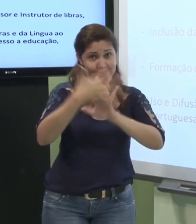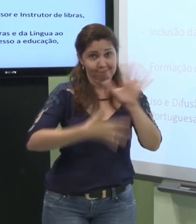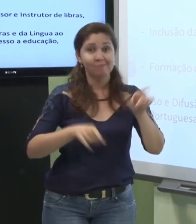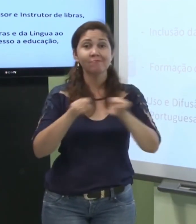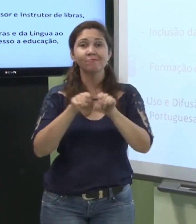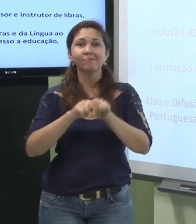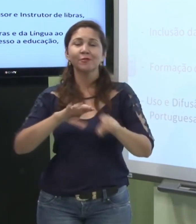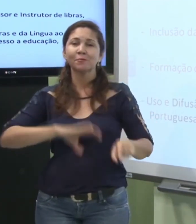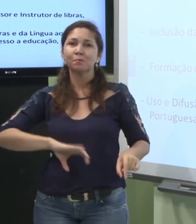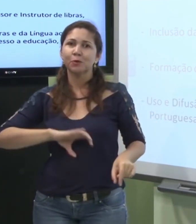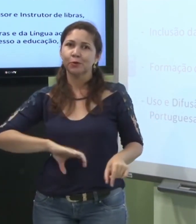língua também